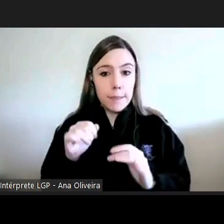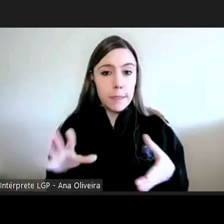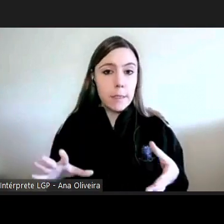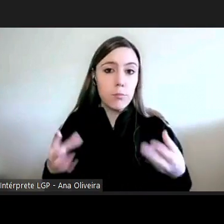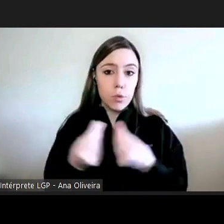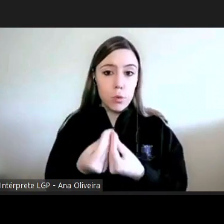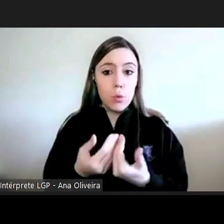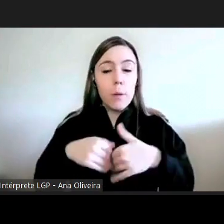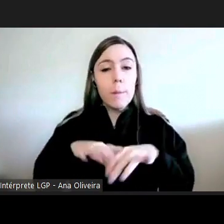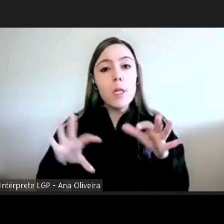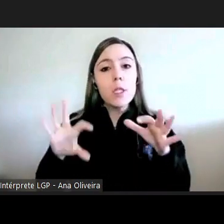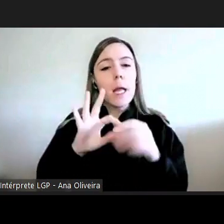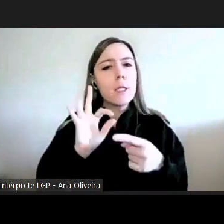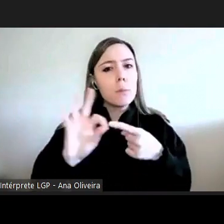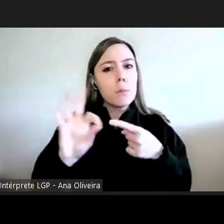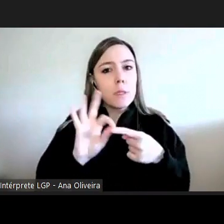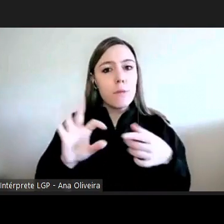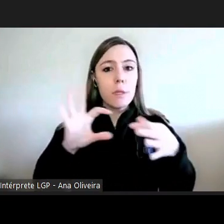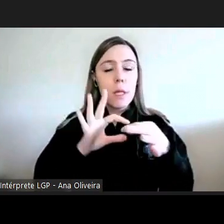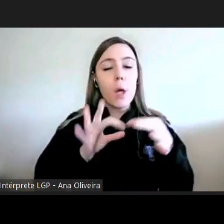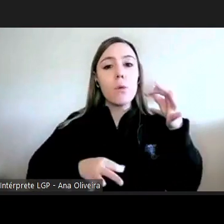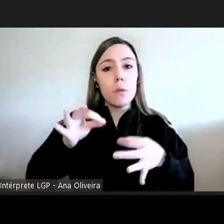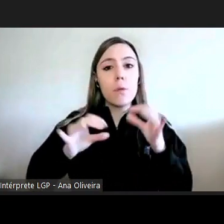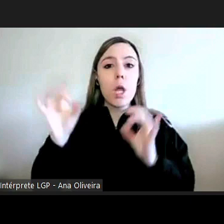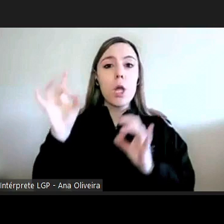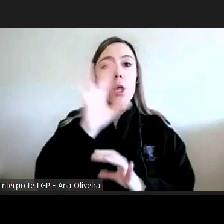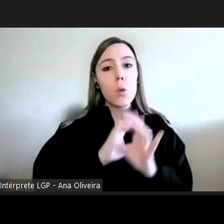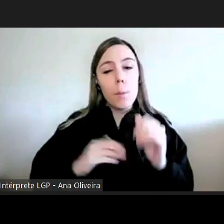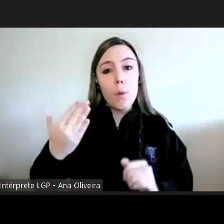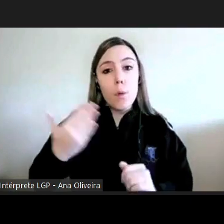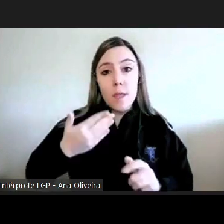especificamente ao Tribunal Europeu dos Direitos Humanos